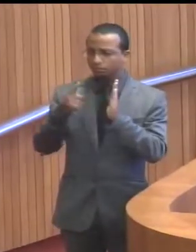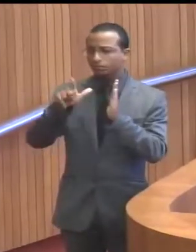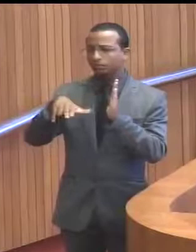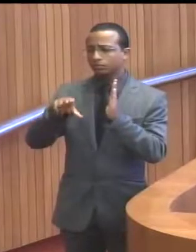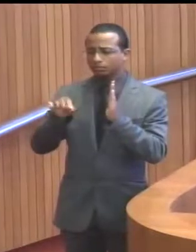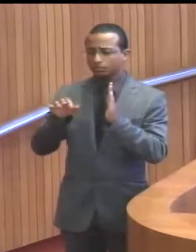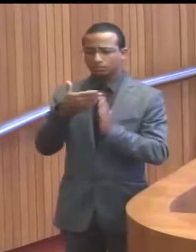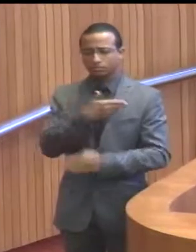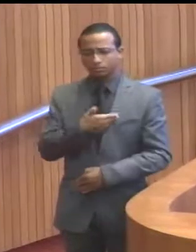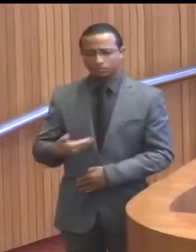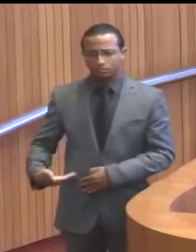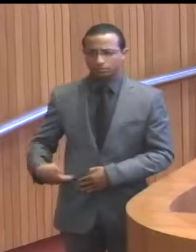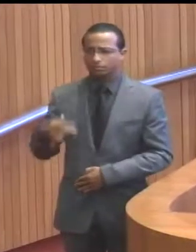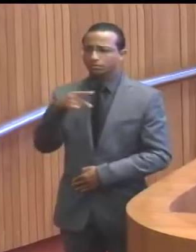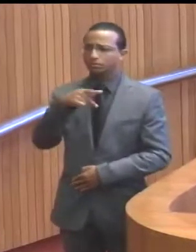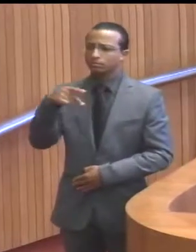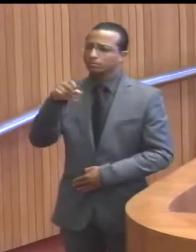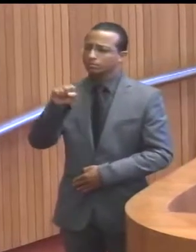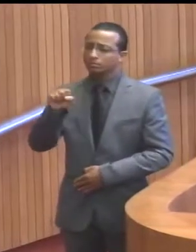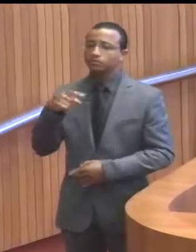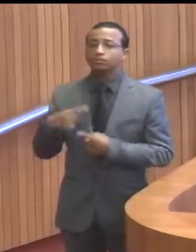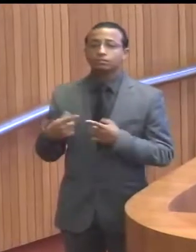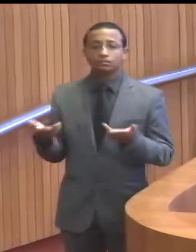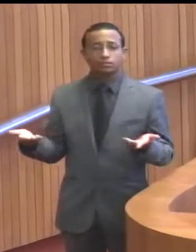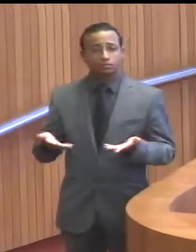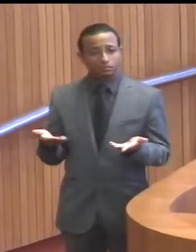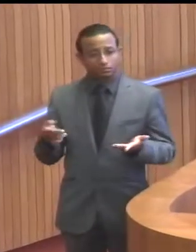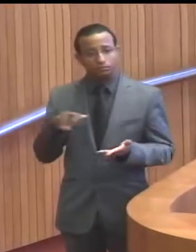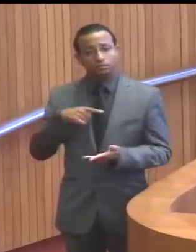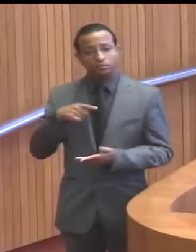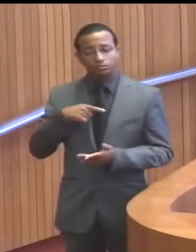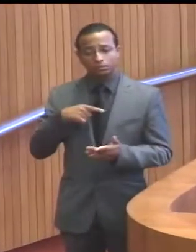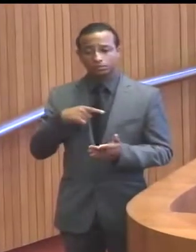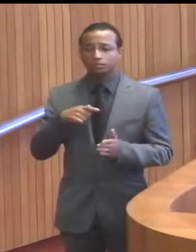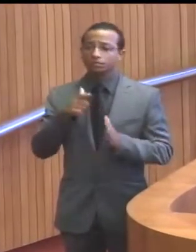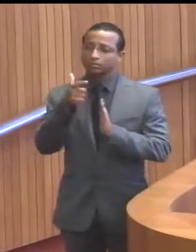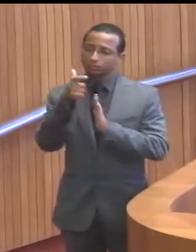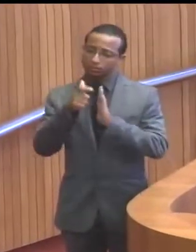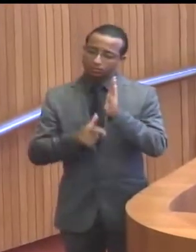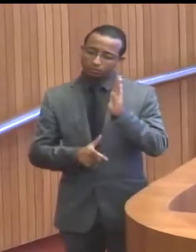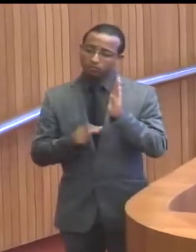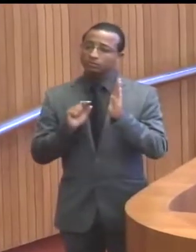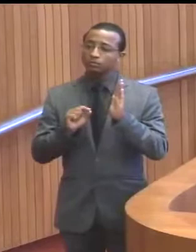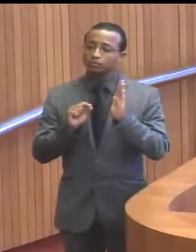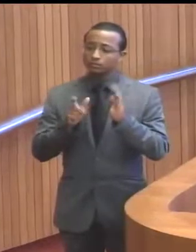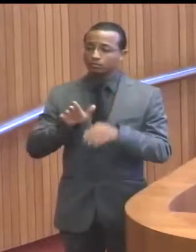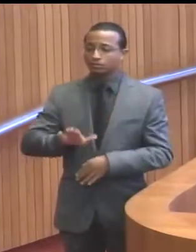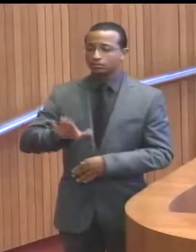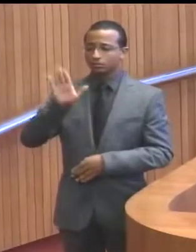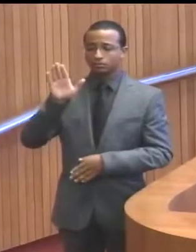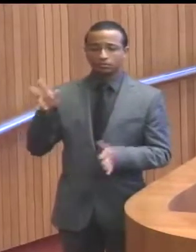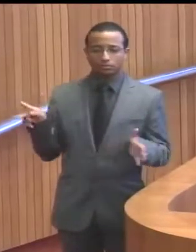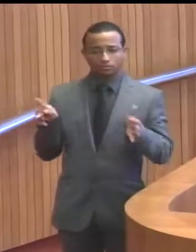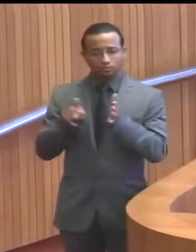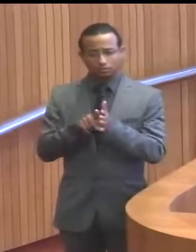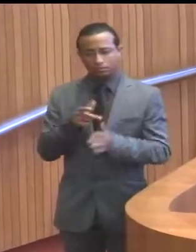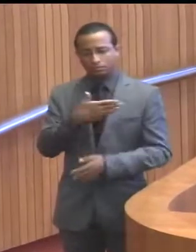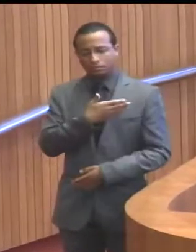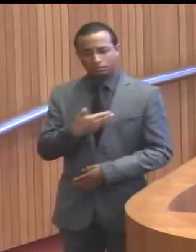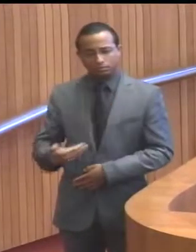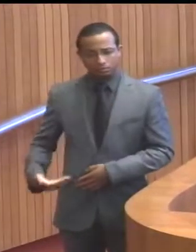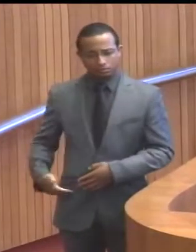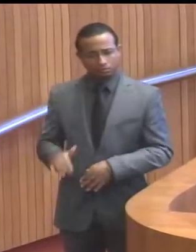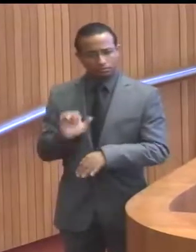PPS, já que o partido hoje tem a definição da candidatura própria ao governo do Estado